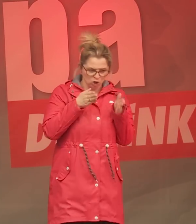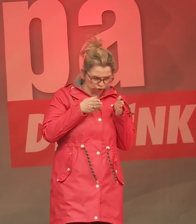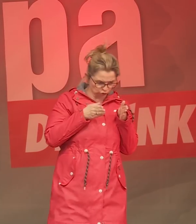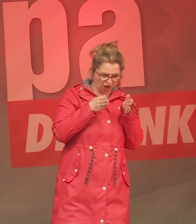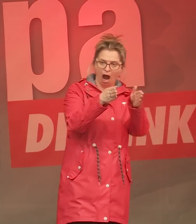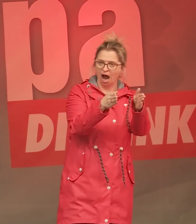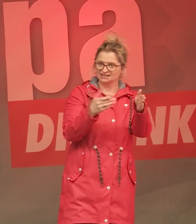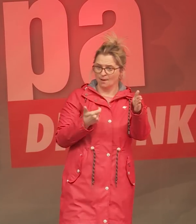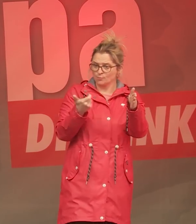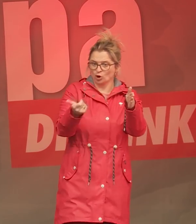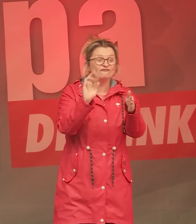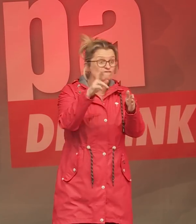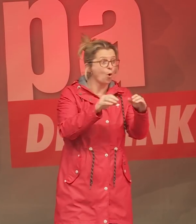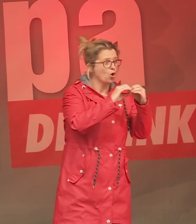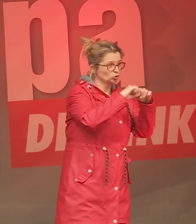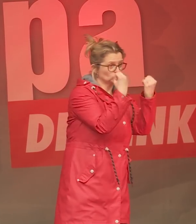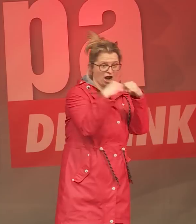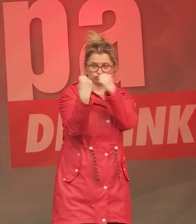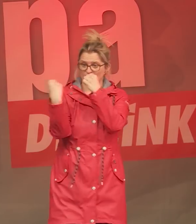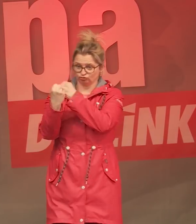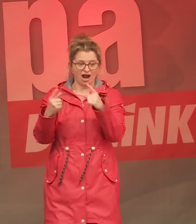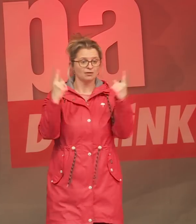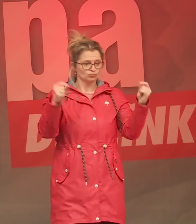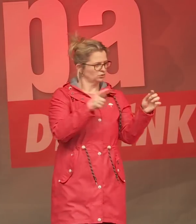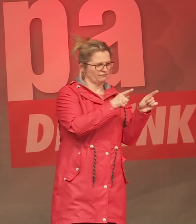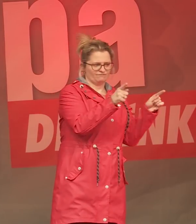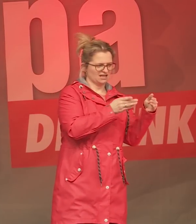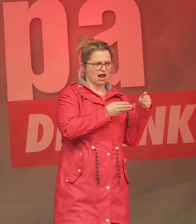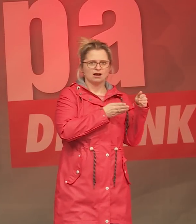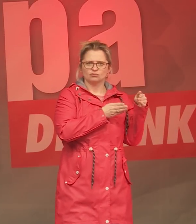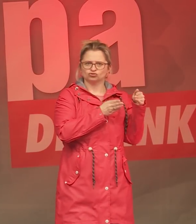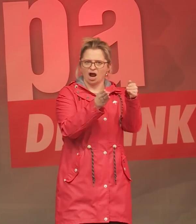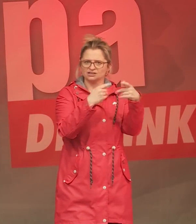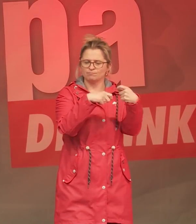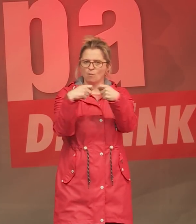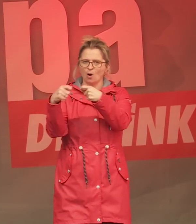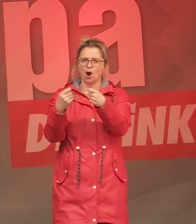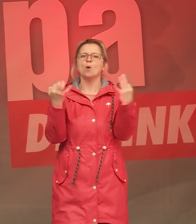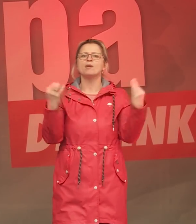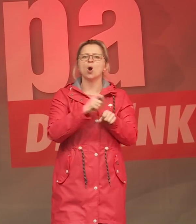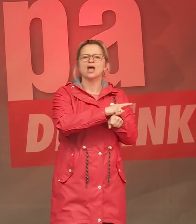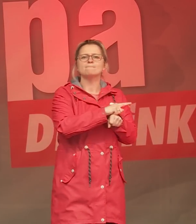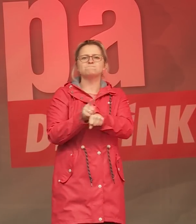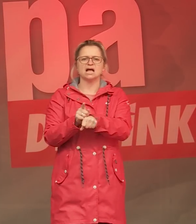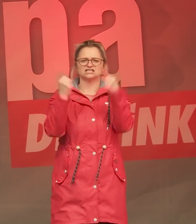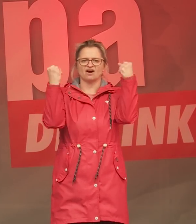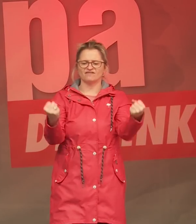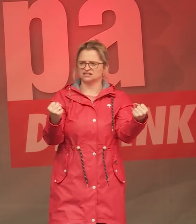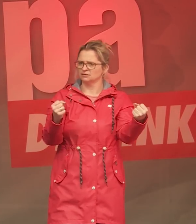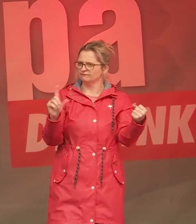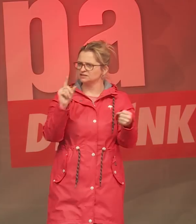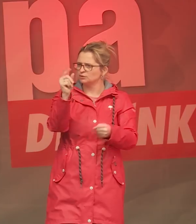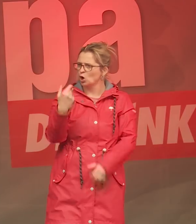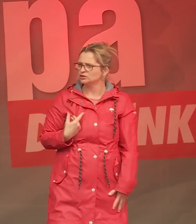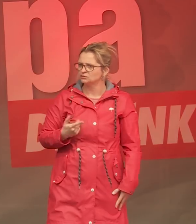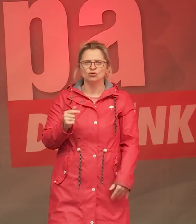innerhalb der Mitgliedstaaten tatsächlich panzerfest gemacht werden. Panzerfest. Was heißt das? Das heißt, dass Panzer rollen können